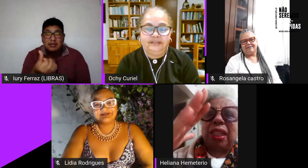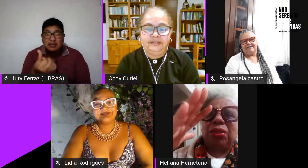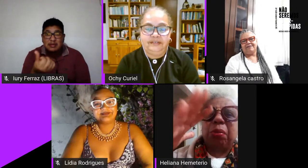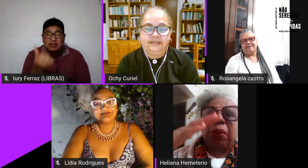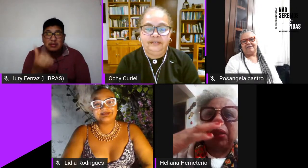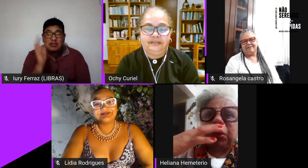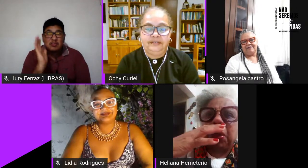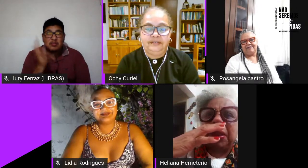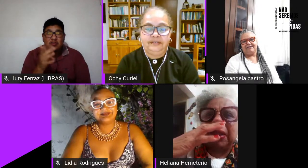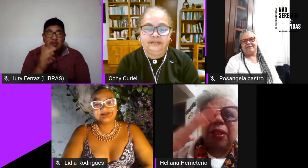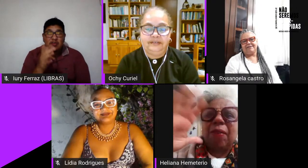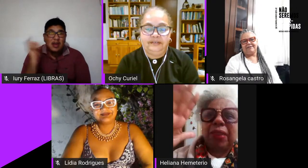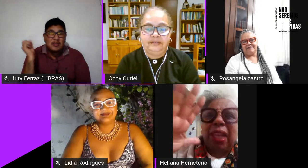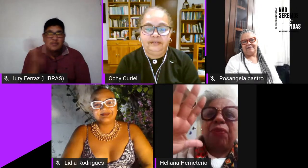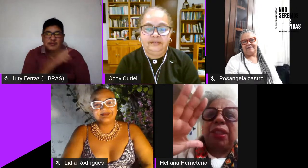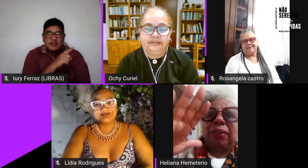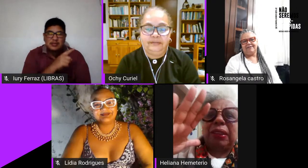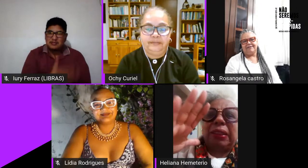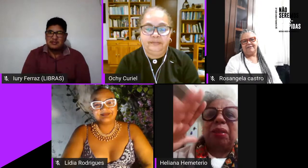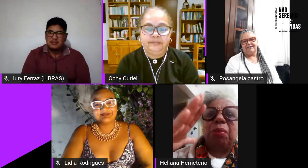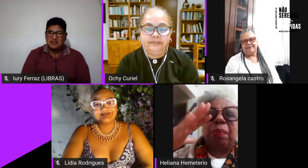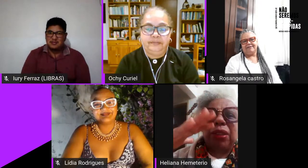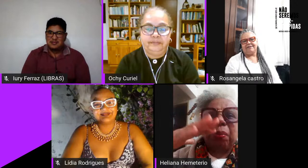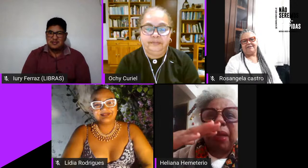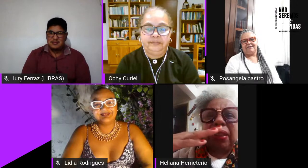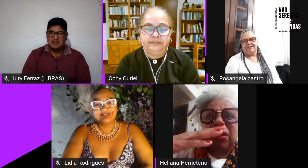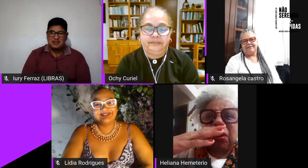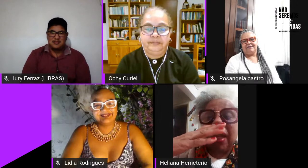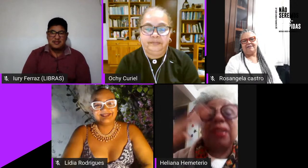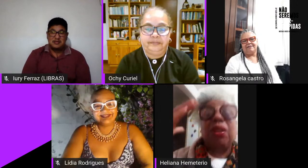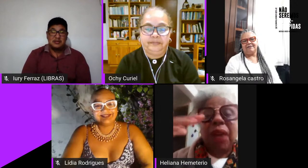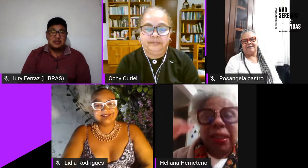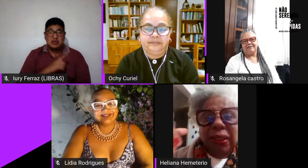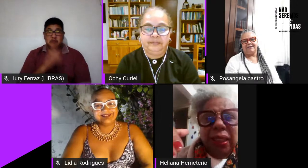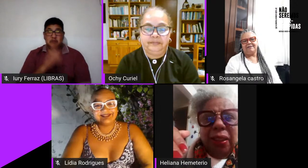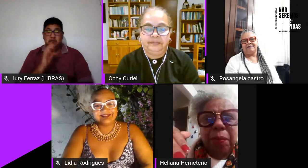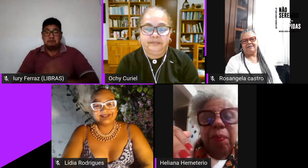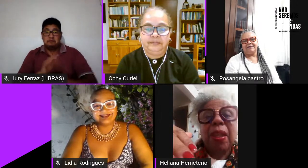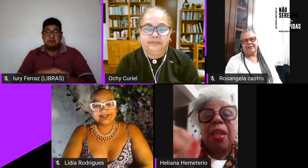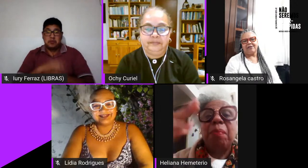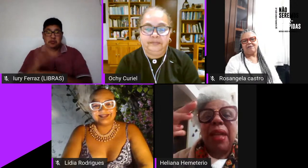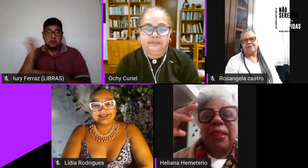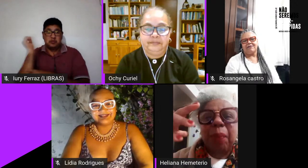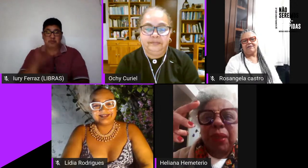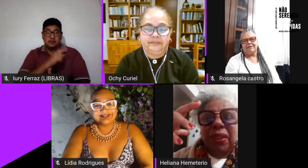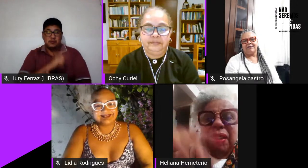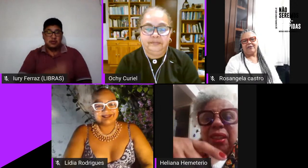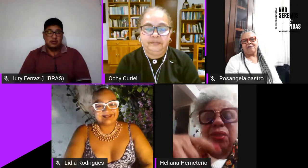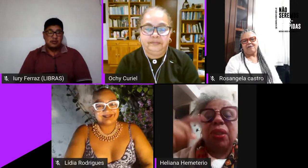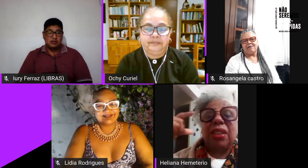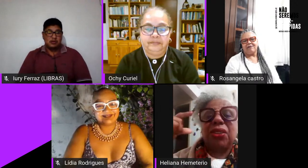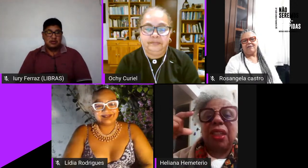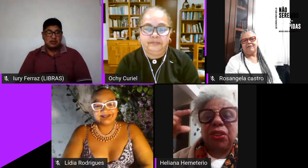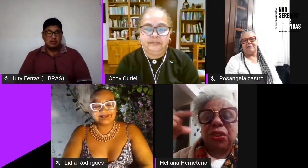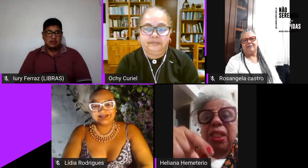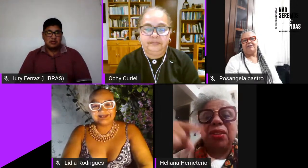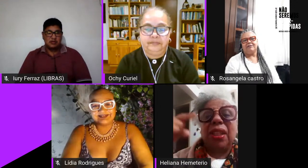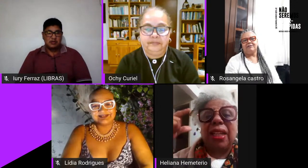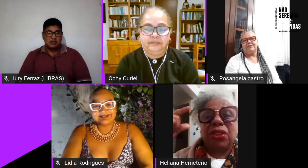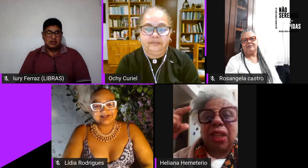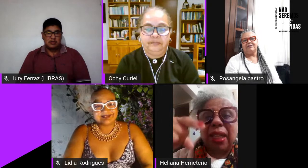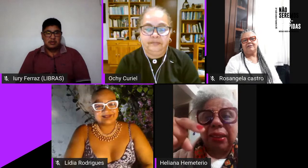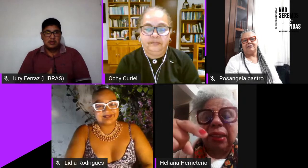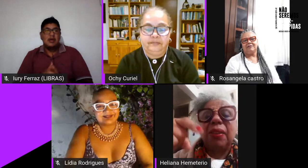trash né 2014 teve momentos bem tensionados e vai ter mas é preciso que a gente